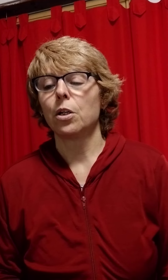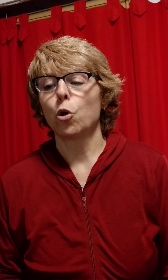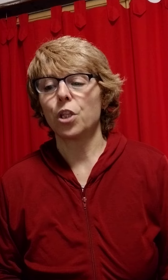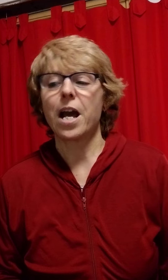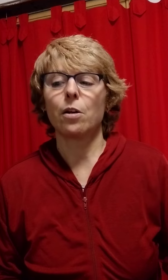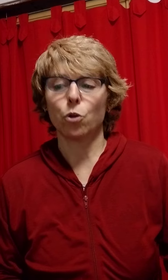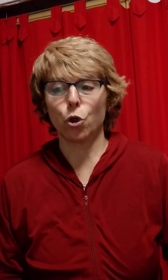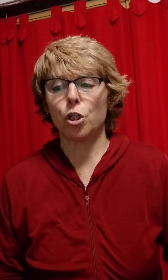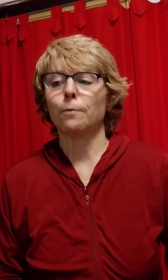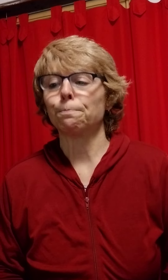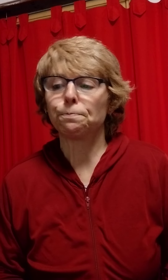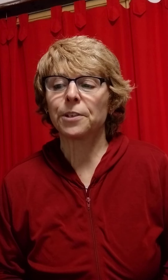Odiar, odio.